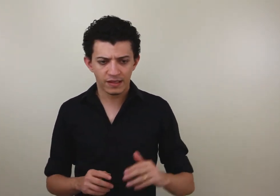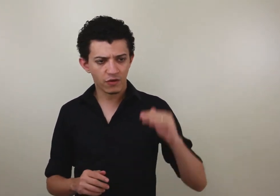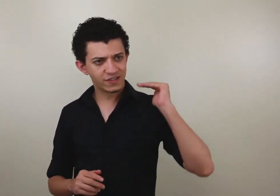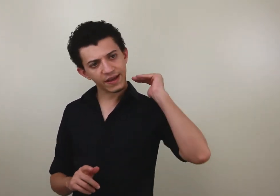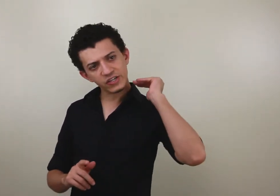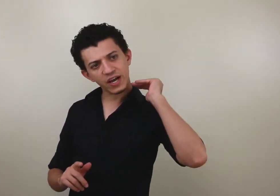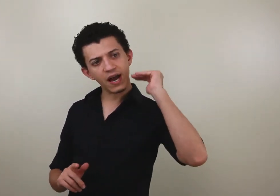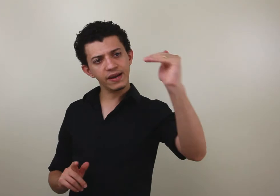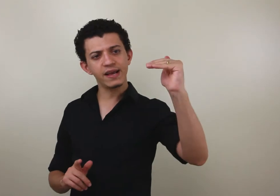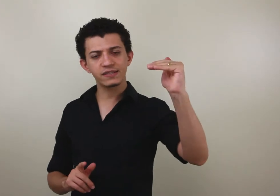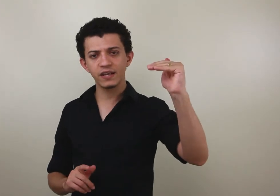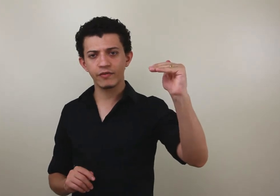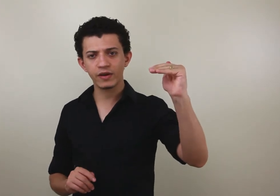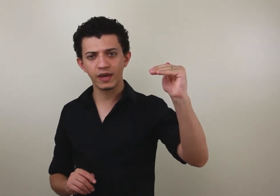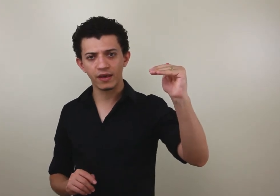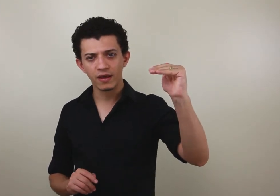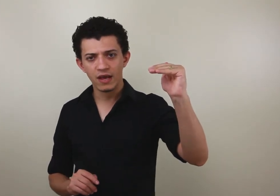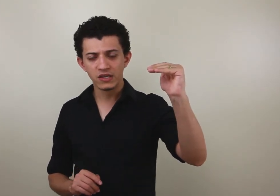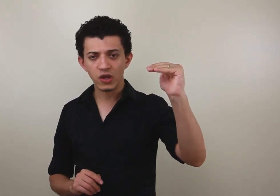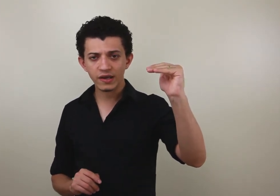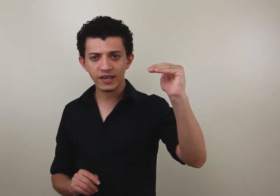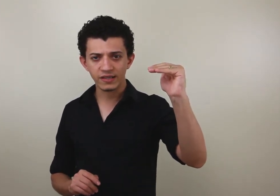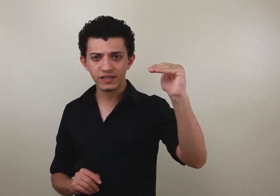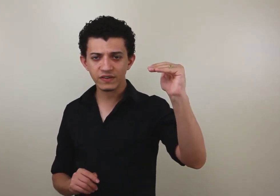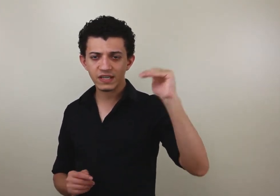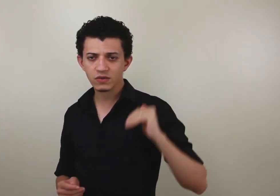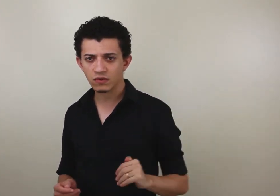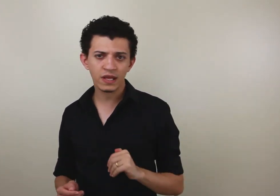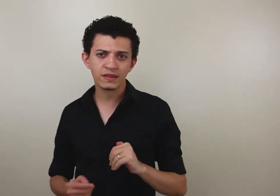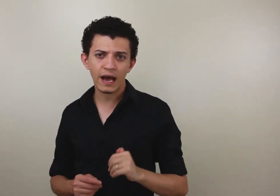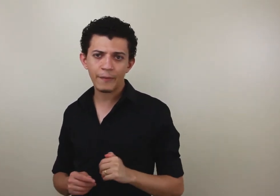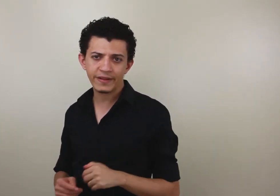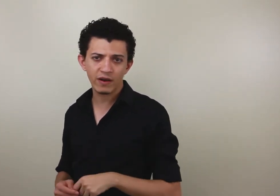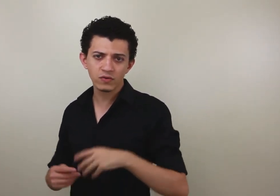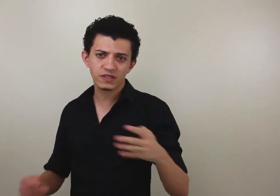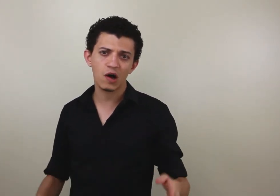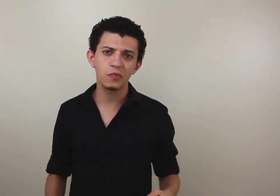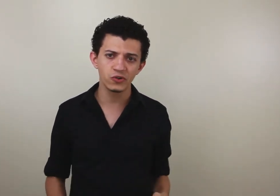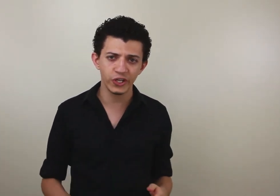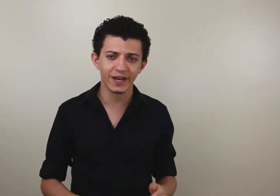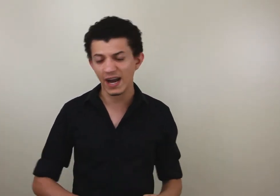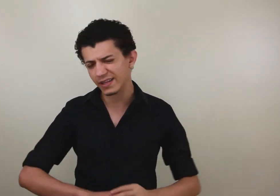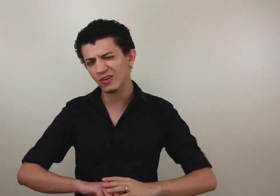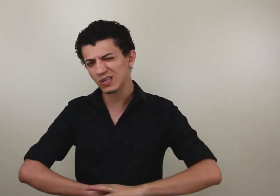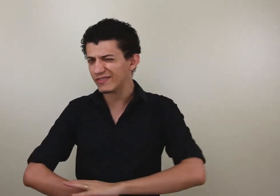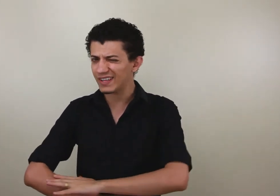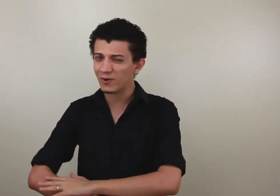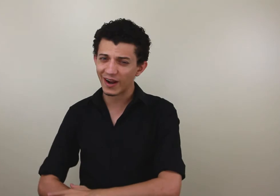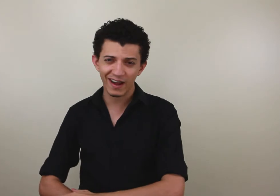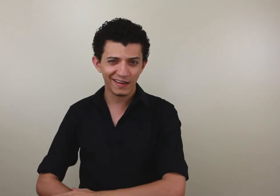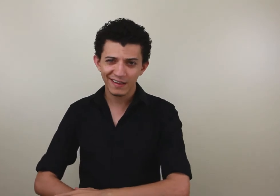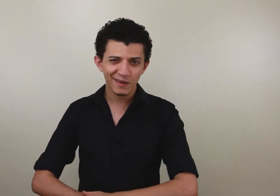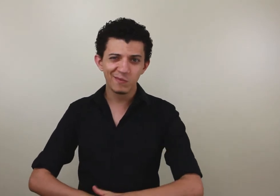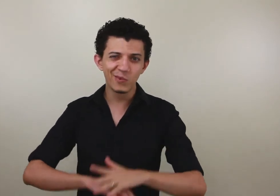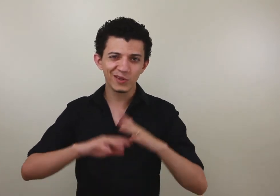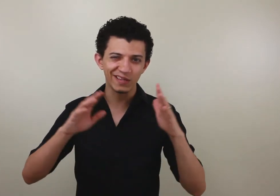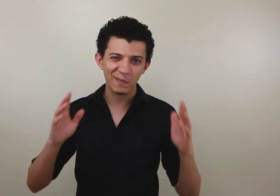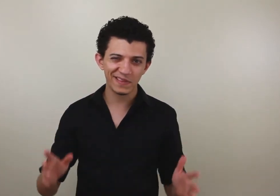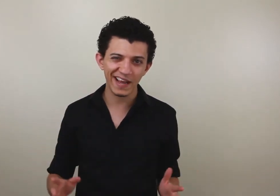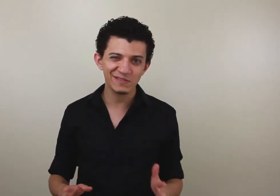Então você quer chegar nesse nível aqui. Só que, se você se contentar a aprender um sinal por dia, cá entre nós você vai demorar muito tempo, 3